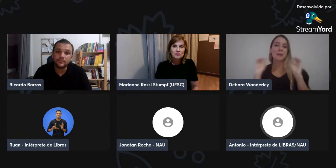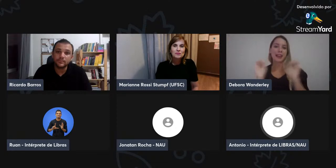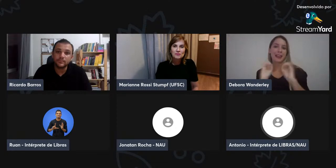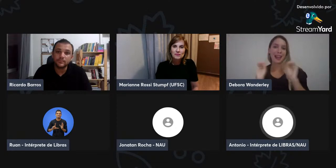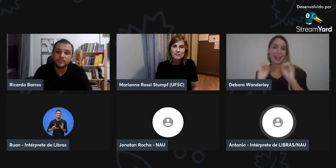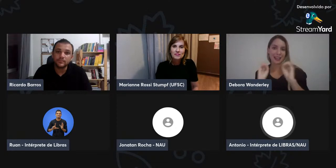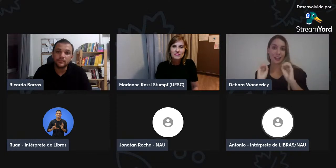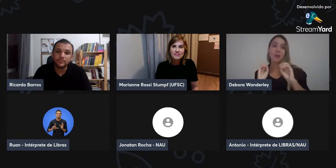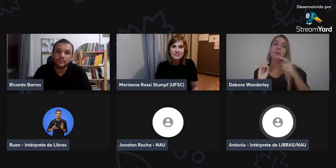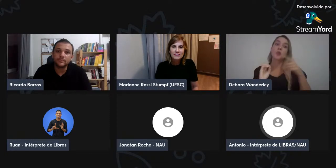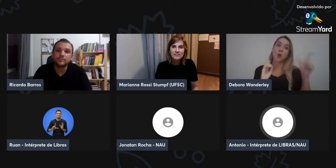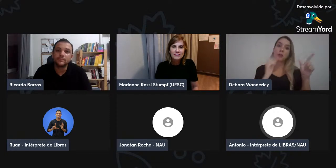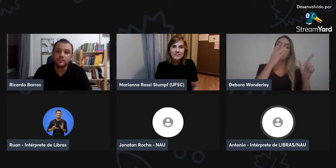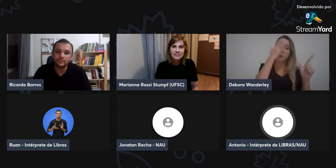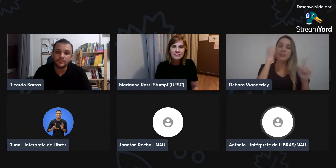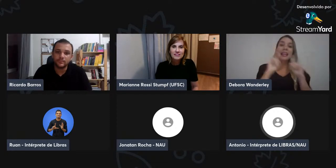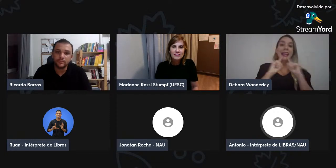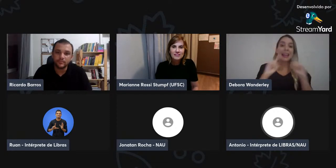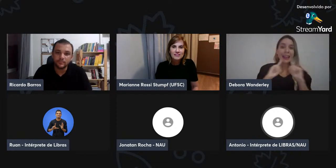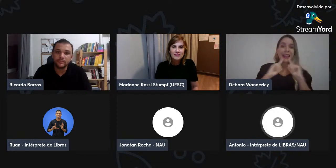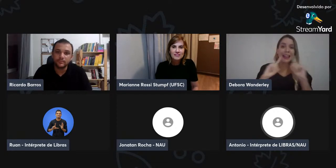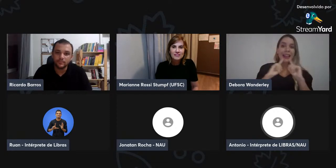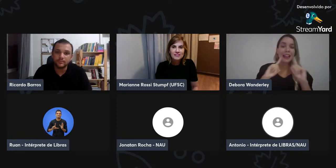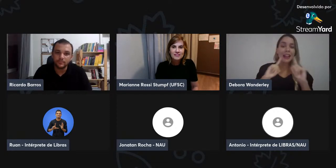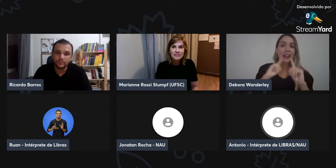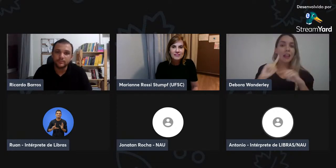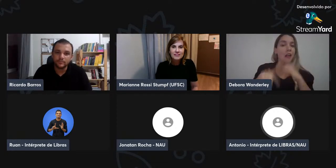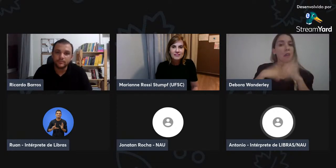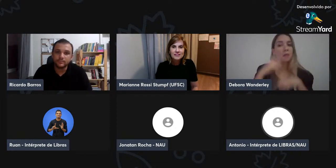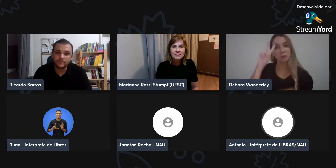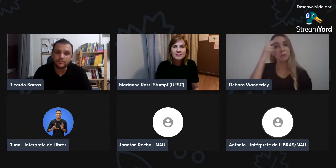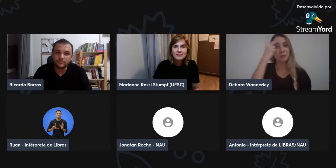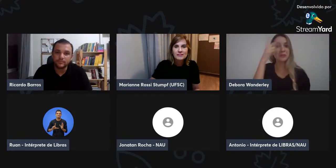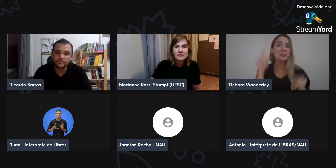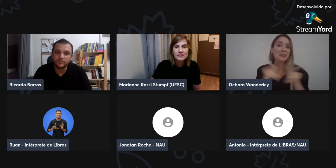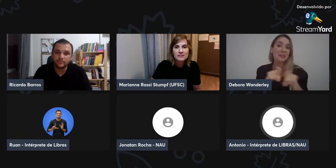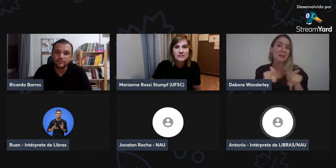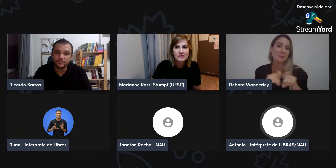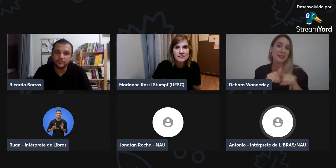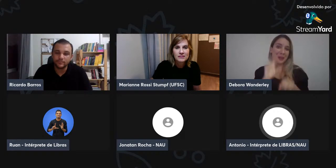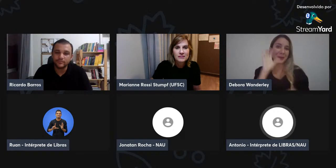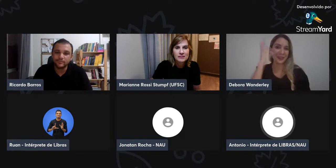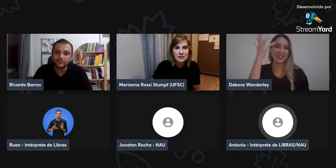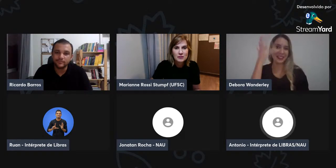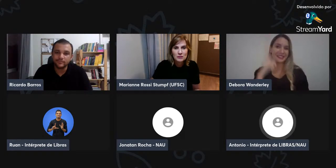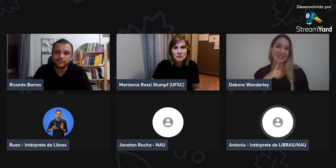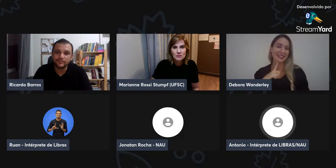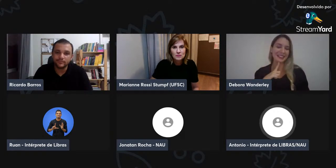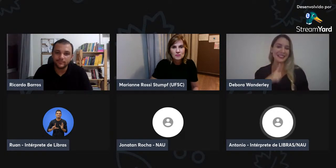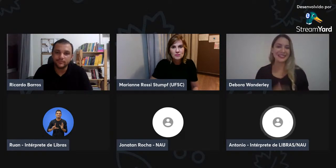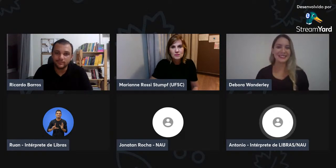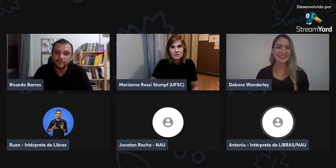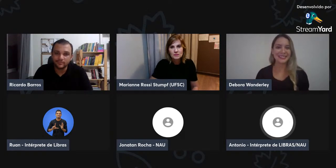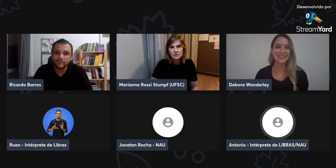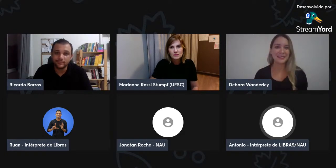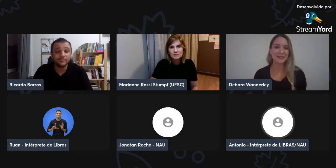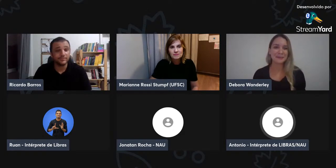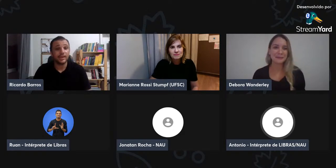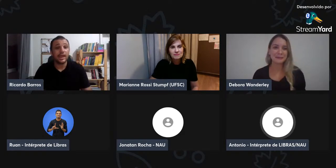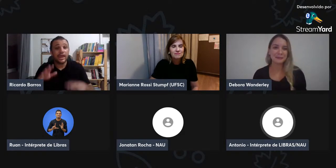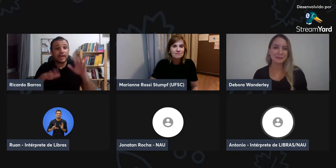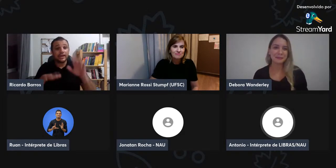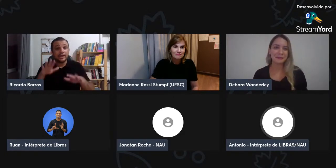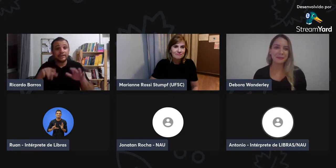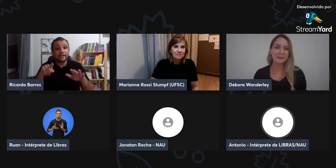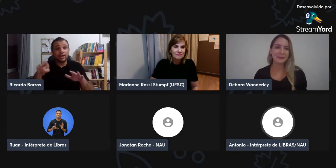ele acha legal, ele não reclama sobre isso, porque hoje, ele já compreendeu que isso